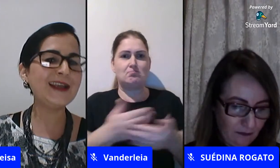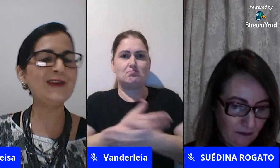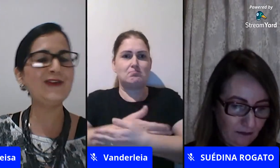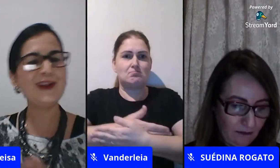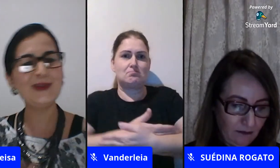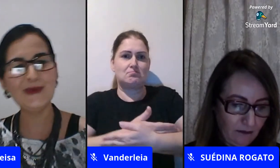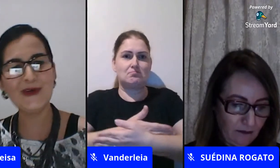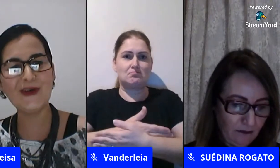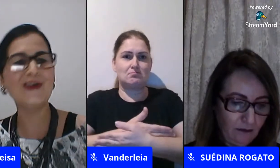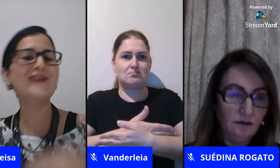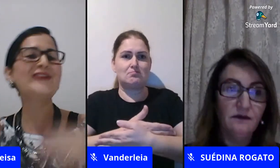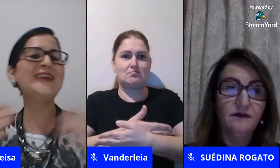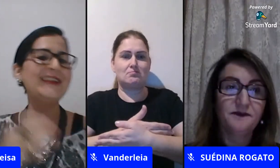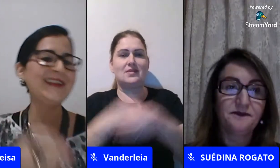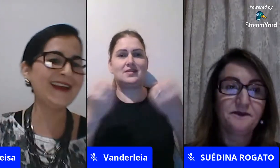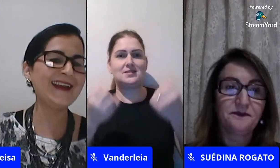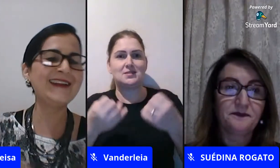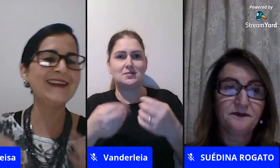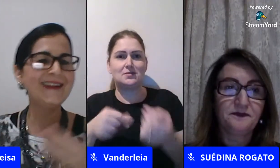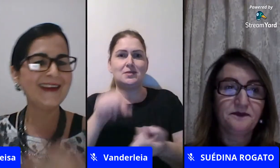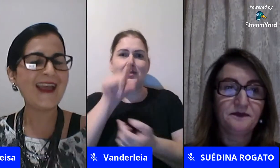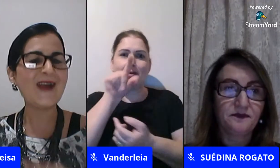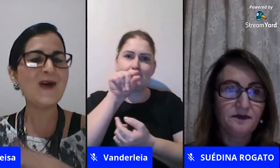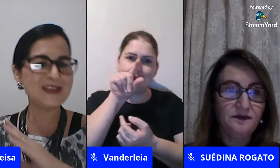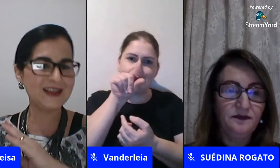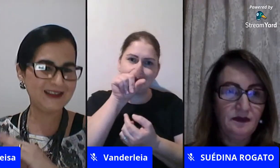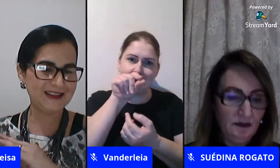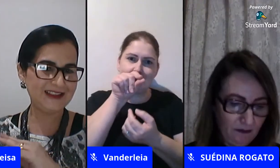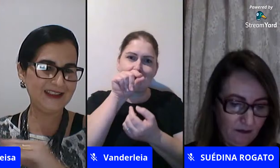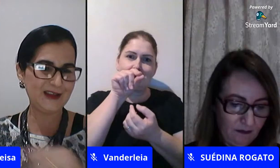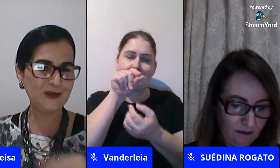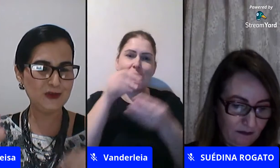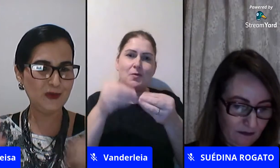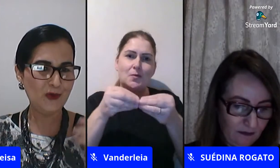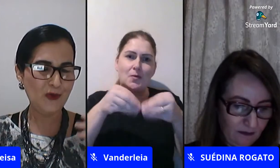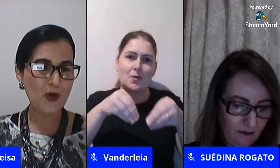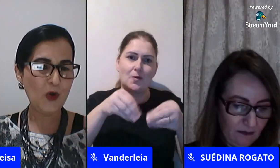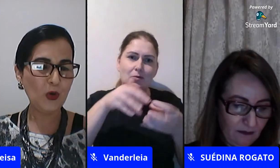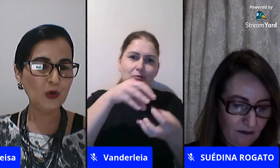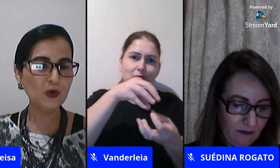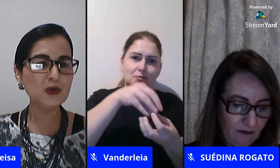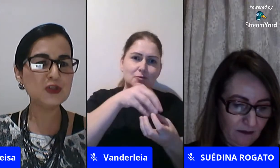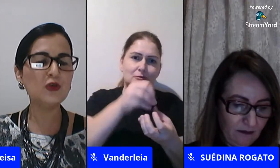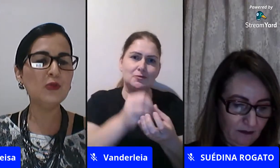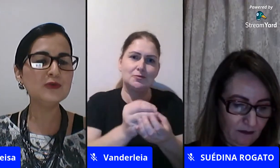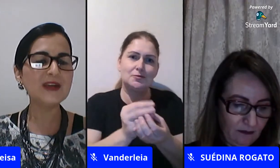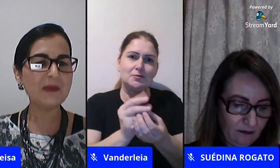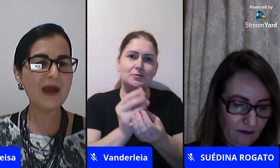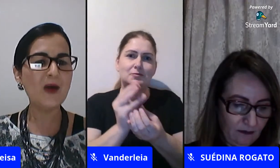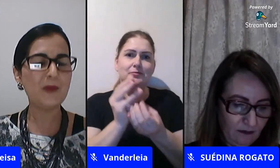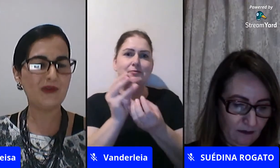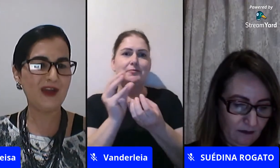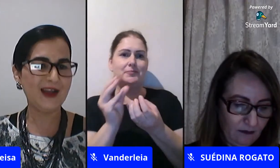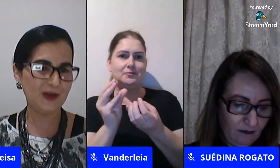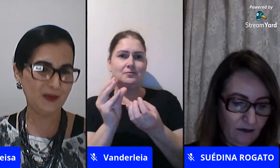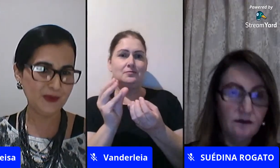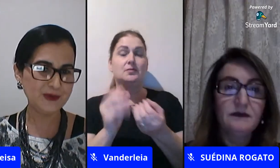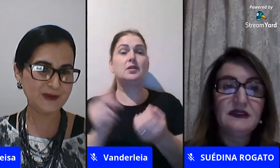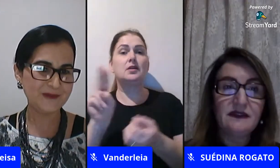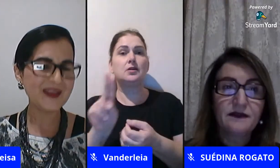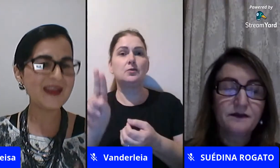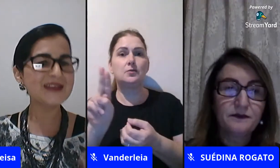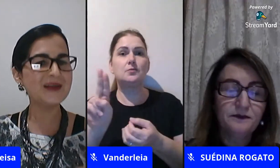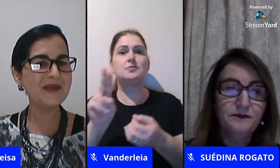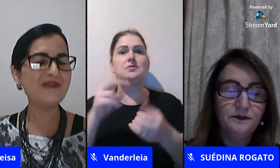pintinho vem do ovo é igual o segredo tartanina que usa o lúdico o mundo animal para falar do